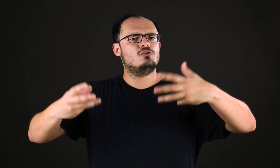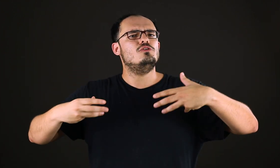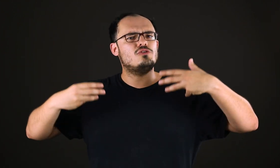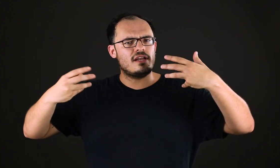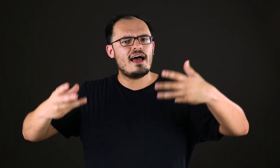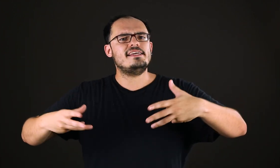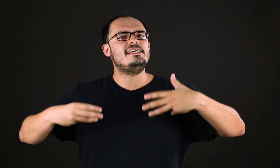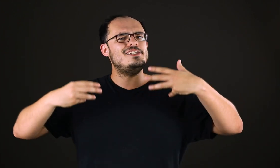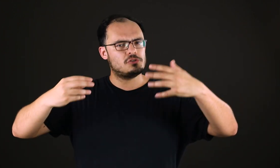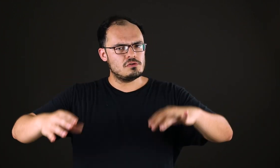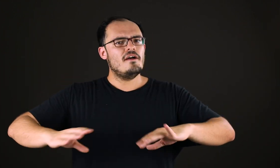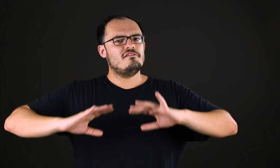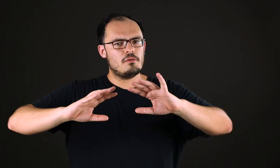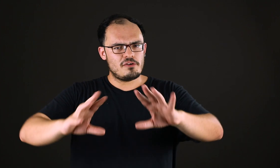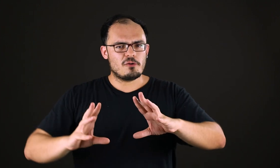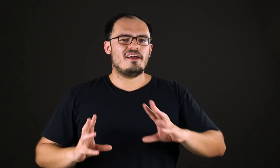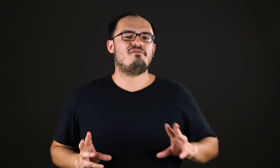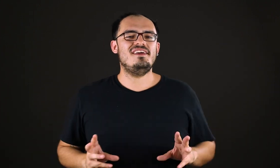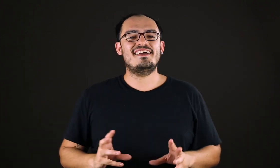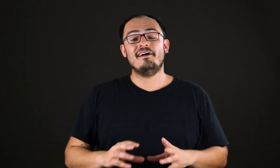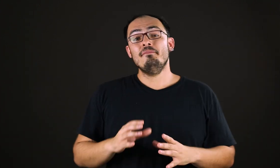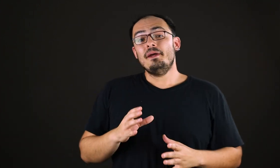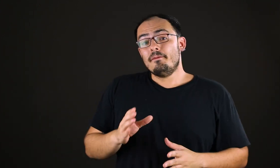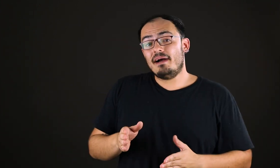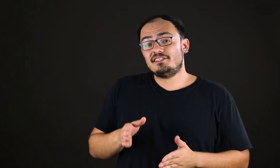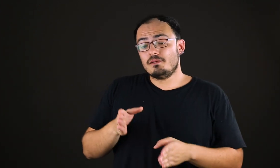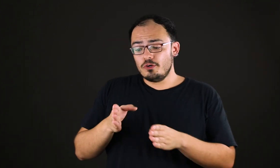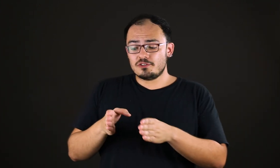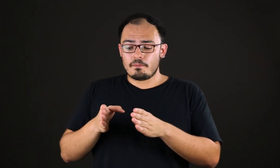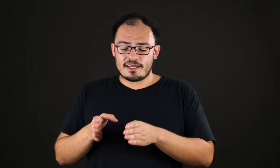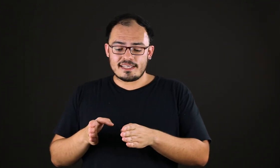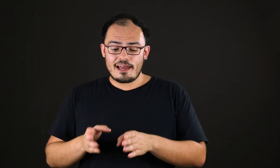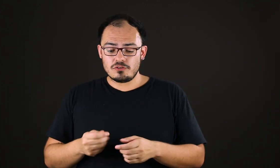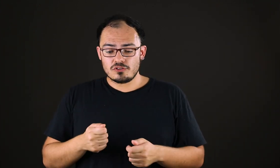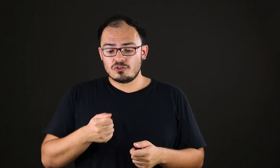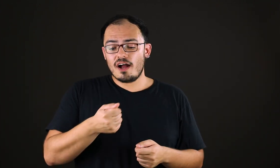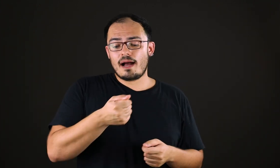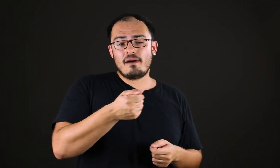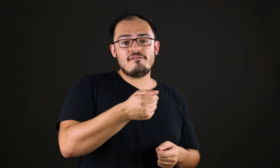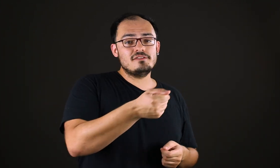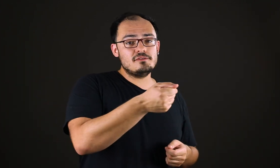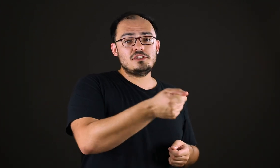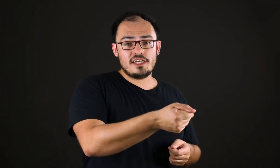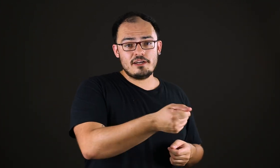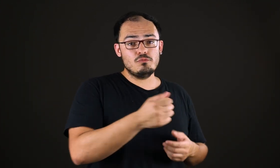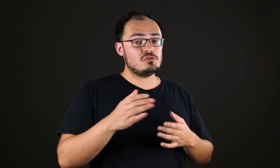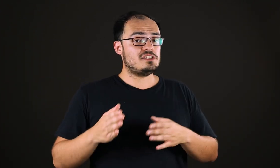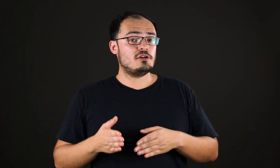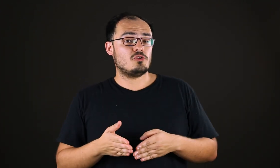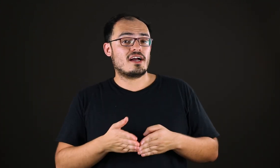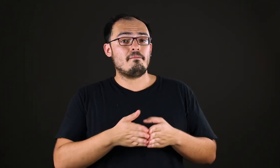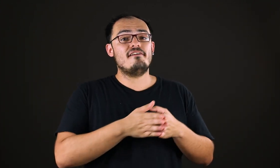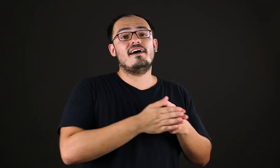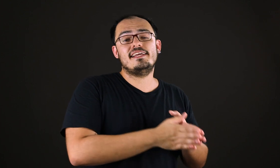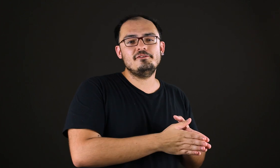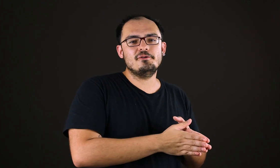solucionar isso, vamos ver como é que fica, mas que muitos empresários só acabavam dando dinheiro, muito dinheiro só acabava indo